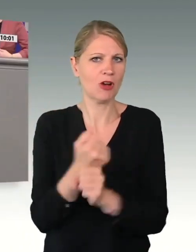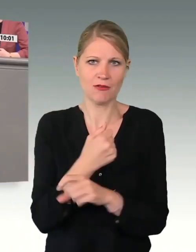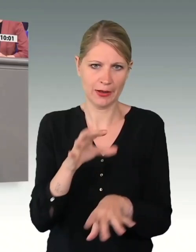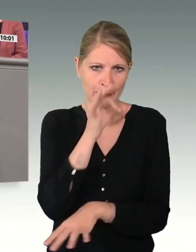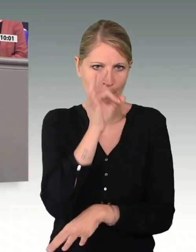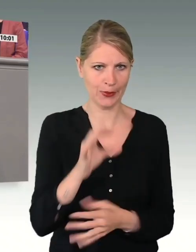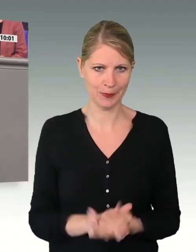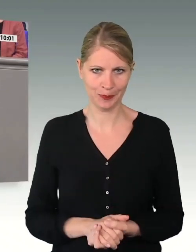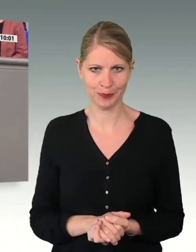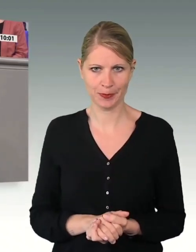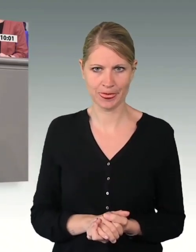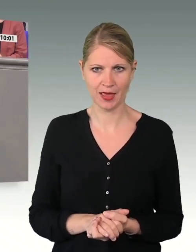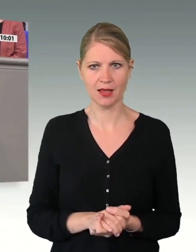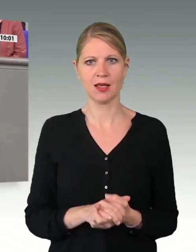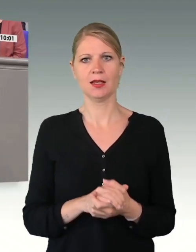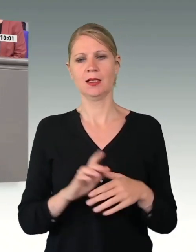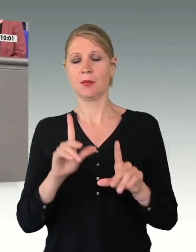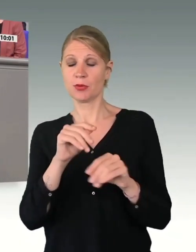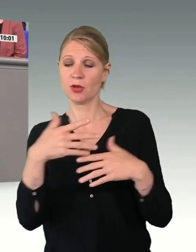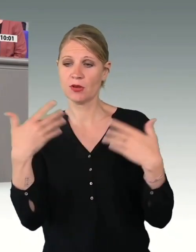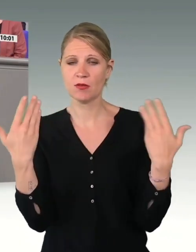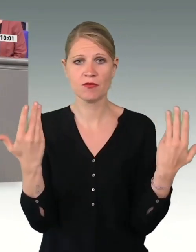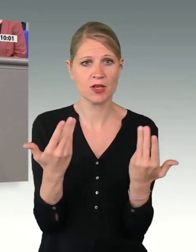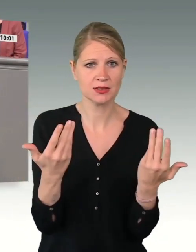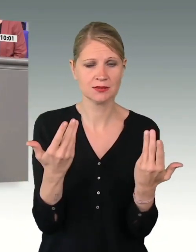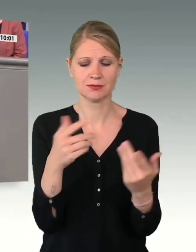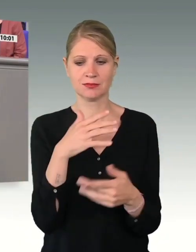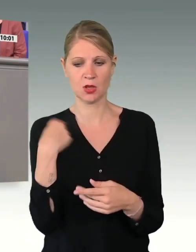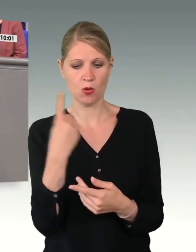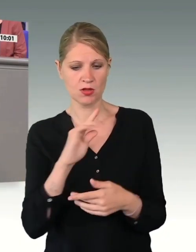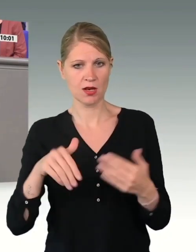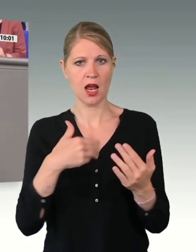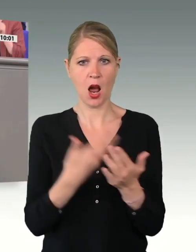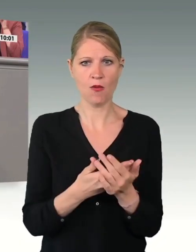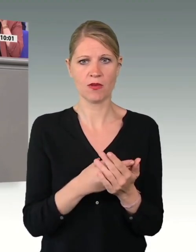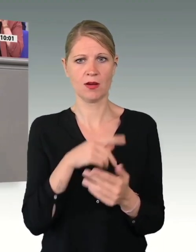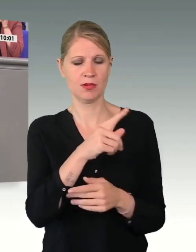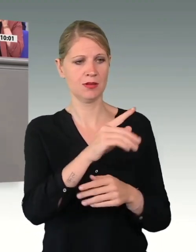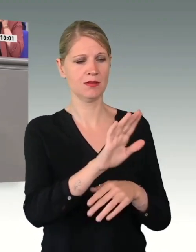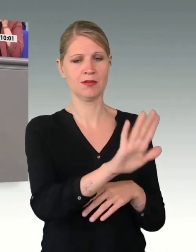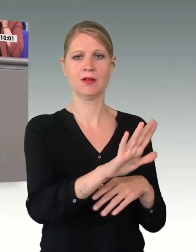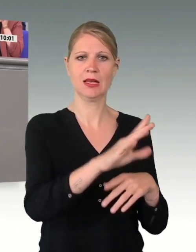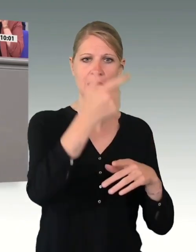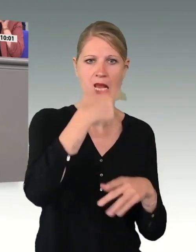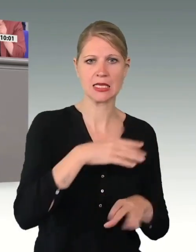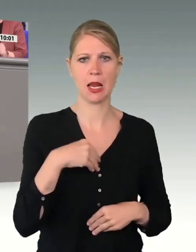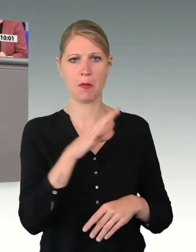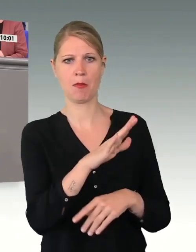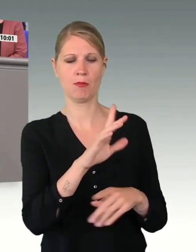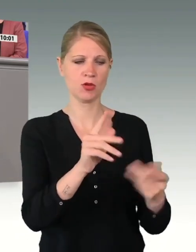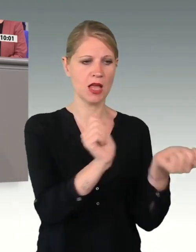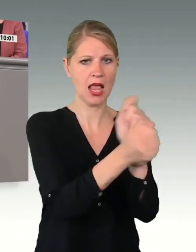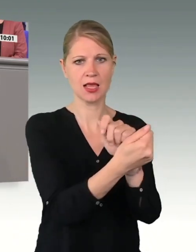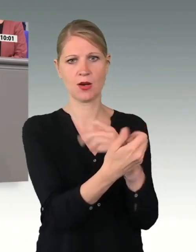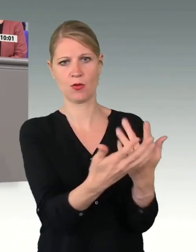Aufgabe, die notwendigen Änderungen vorzunehmen. Wie kommt es denn, dass unsere Streitkräfte derzeit in einem Zustand sind, der ein Sondervermögen überhaupt